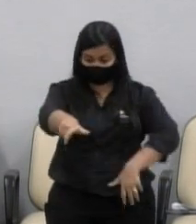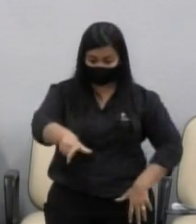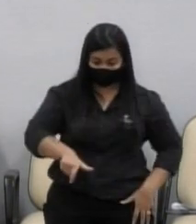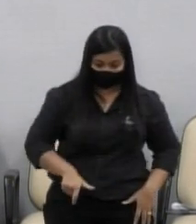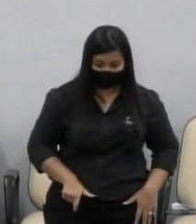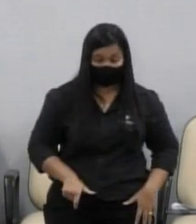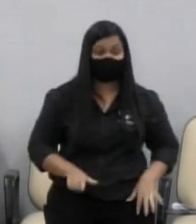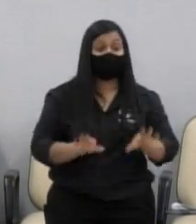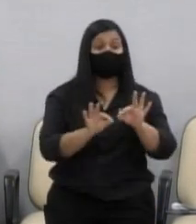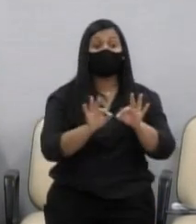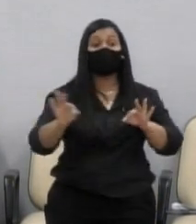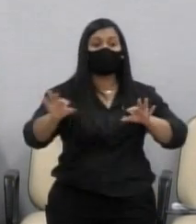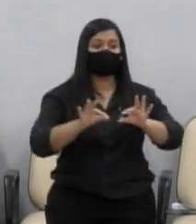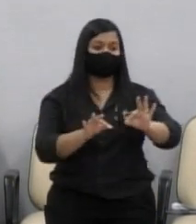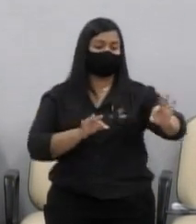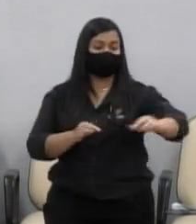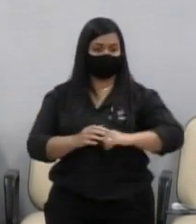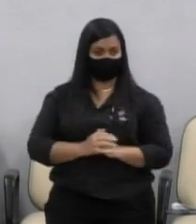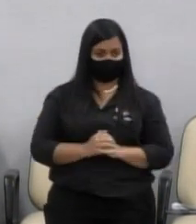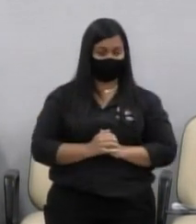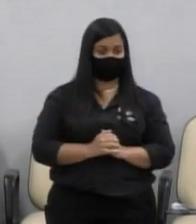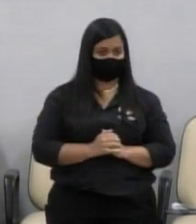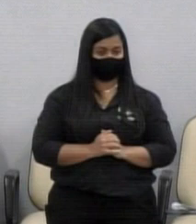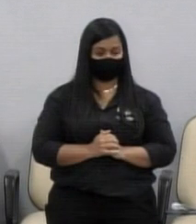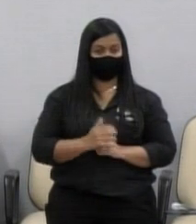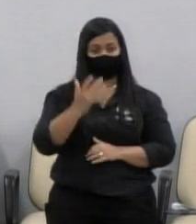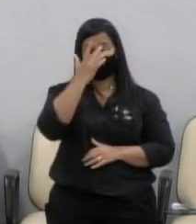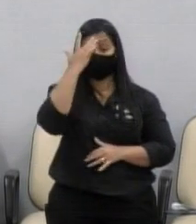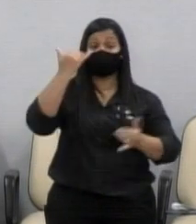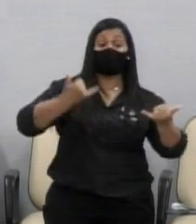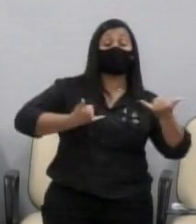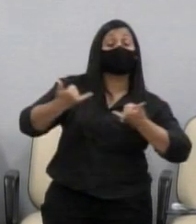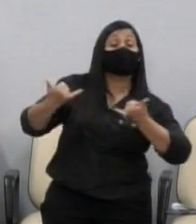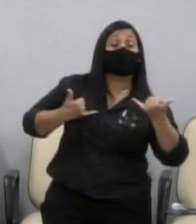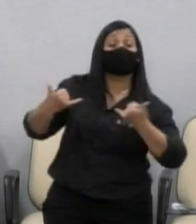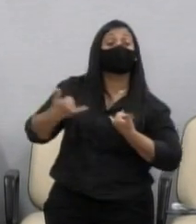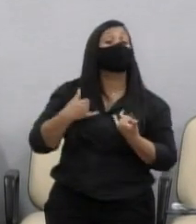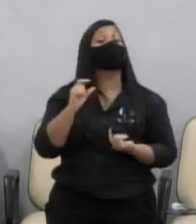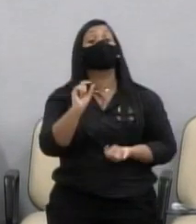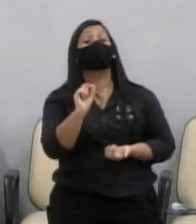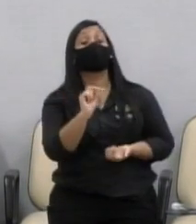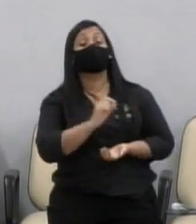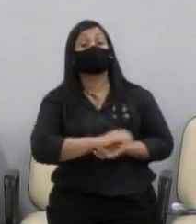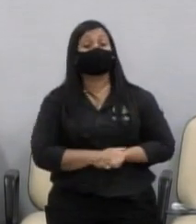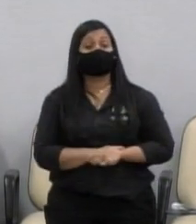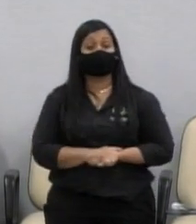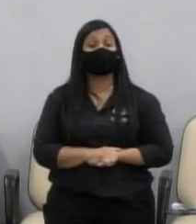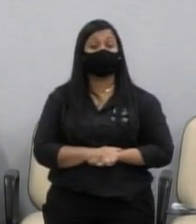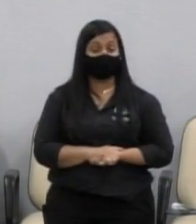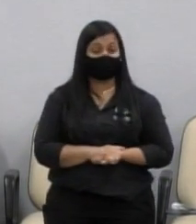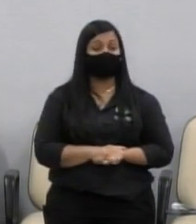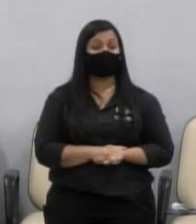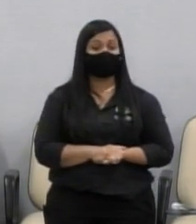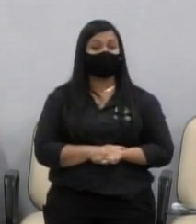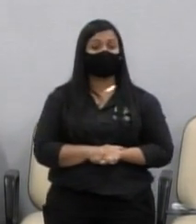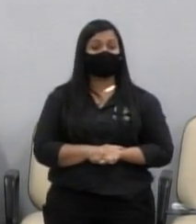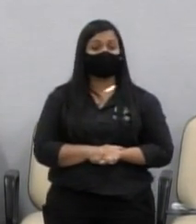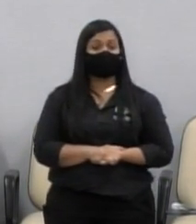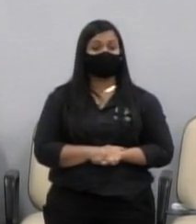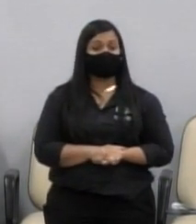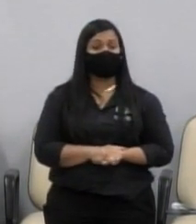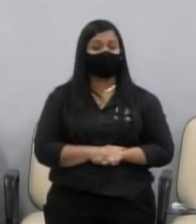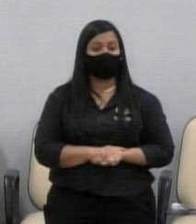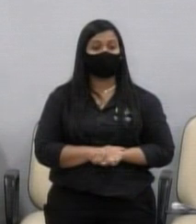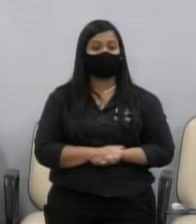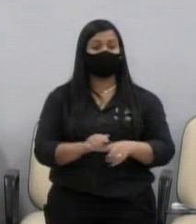o distanciamento. É o que a gente ouve naquele ditado, que o pau que bate no Chico não bate em